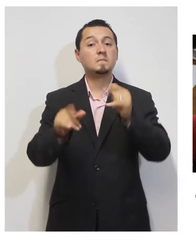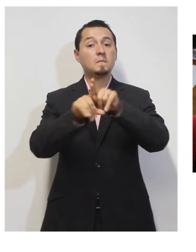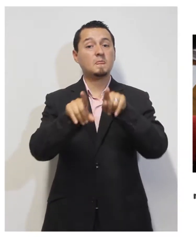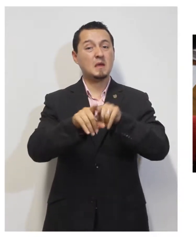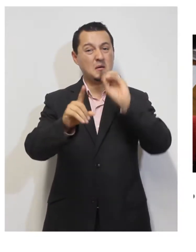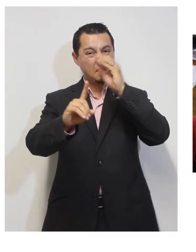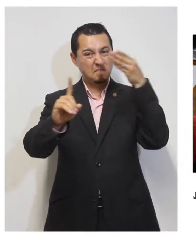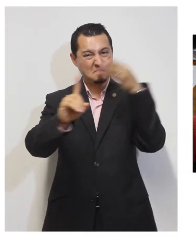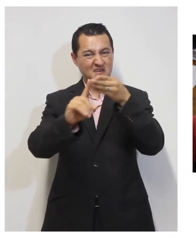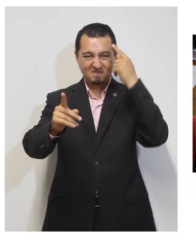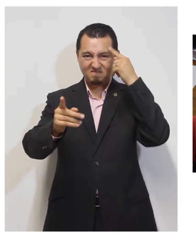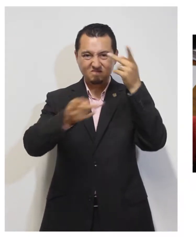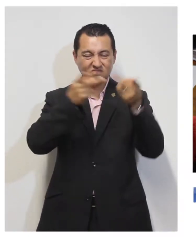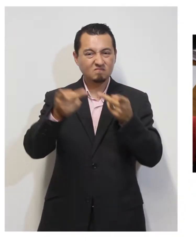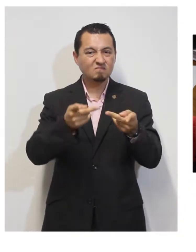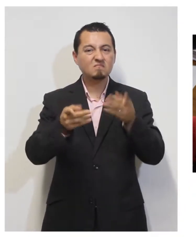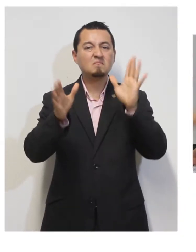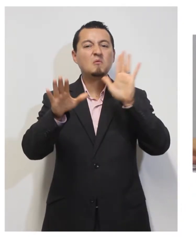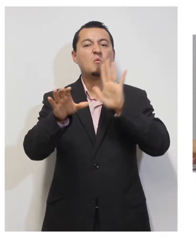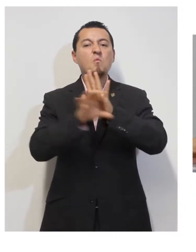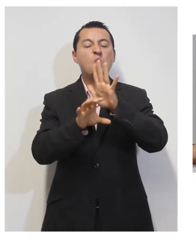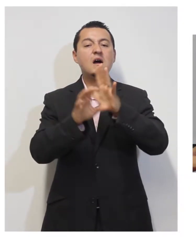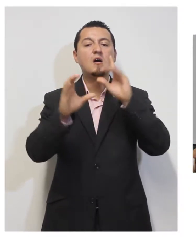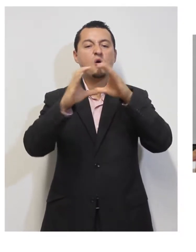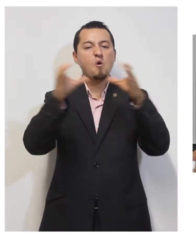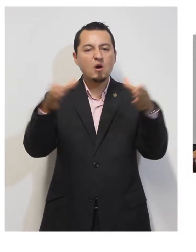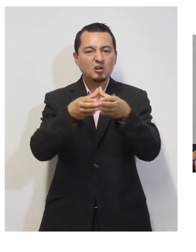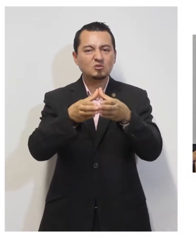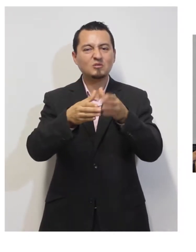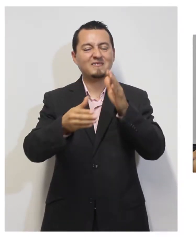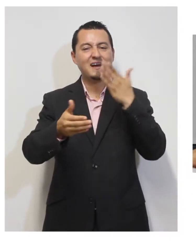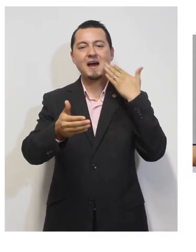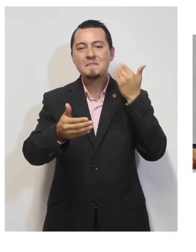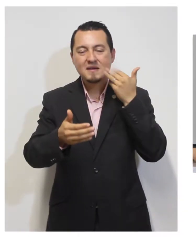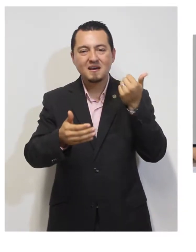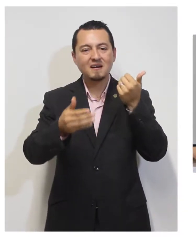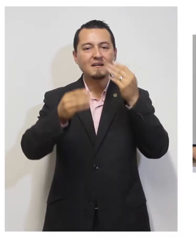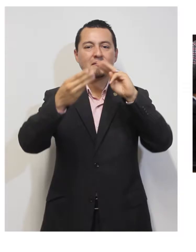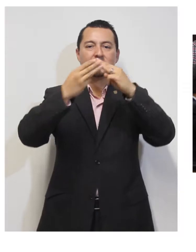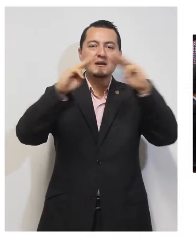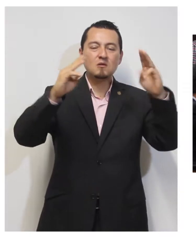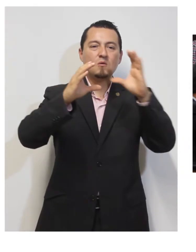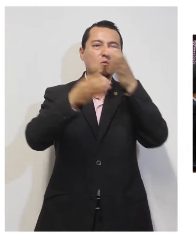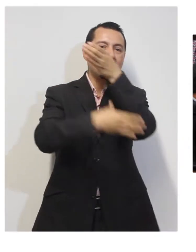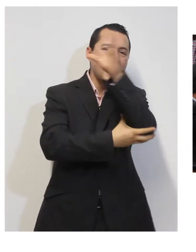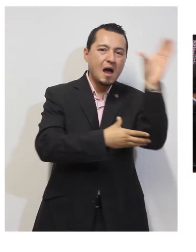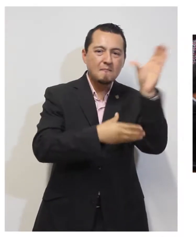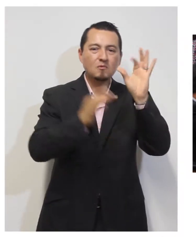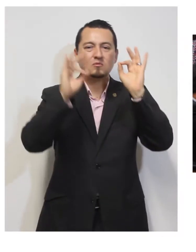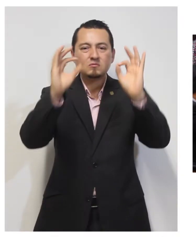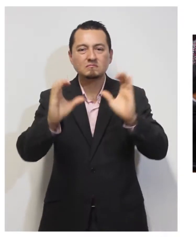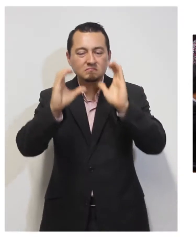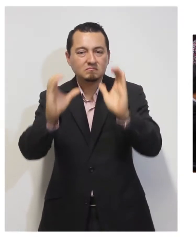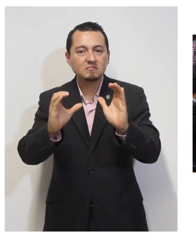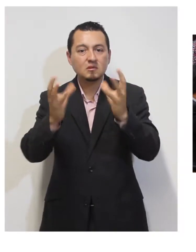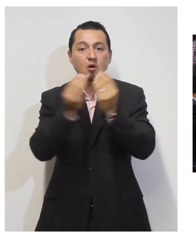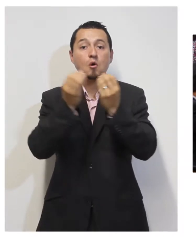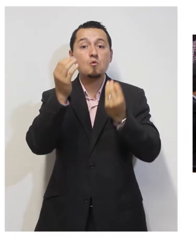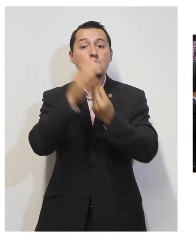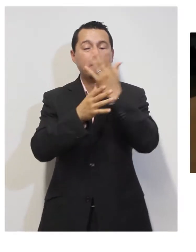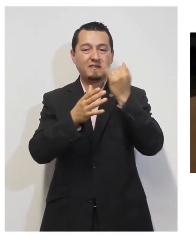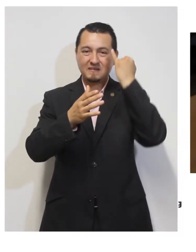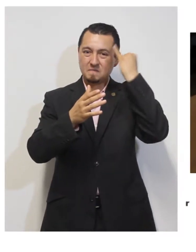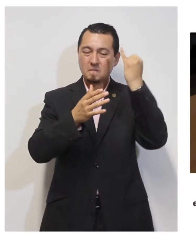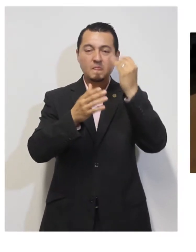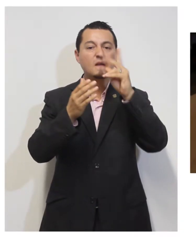Una de las metas de la actual legislatura es lograr un Congreso amigable con el medio ambiente. La Comisión de Administración avaló como nueva